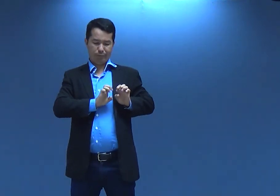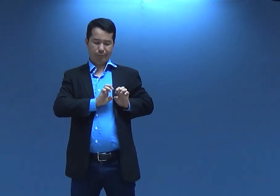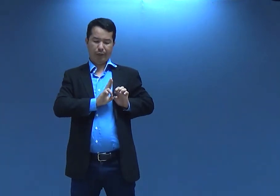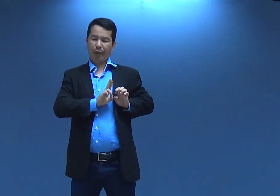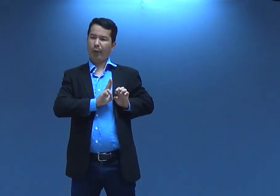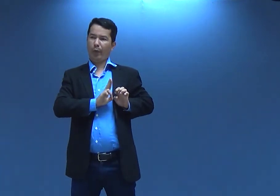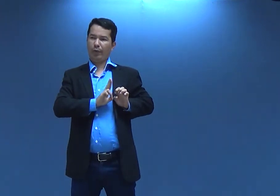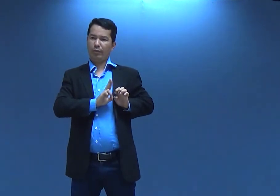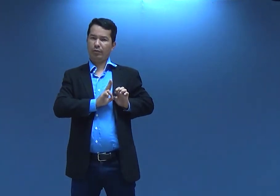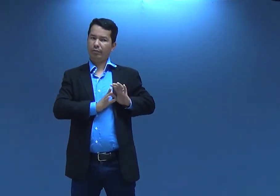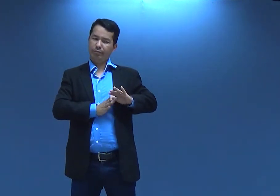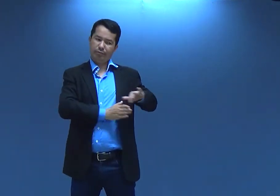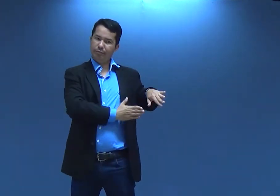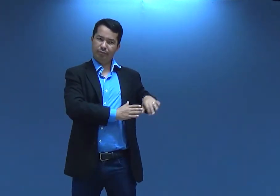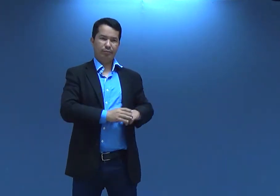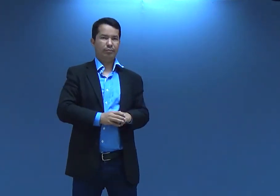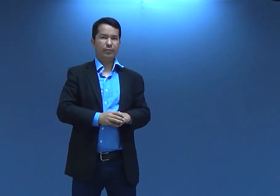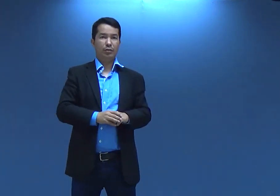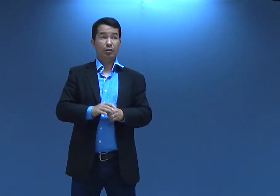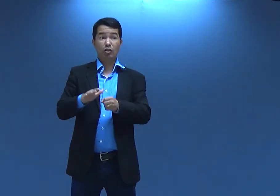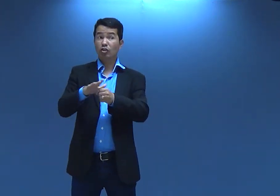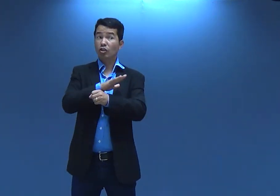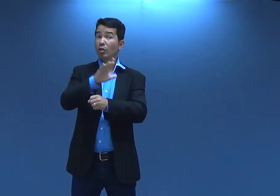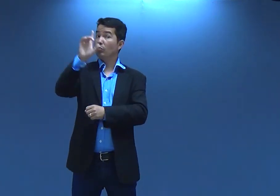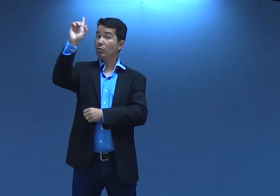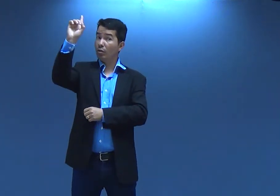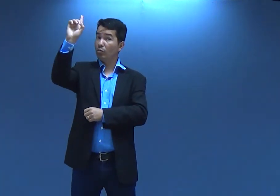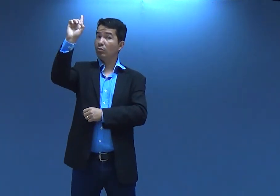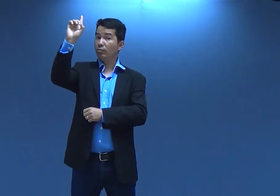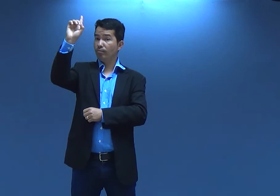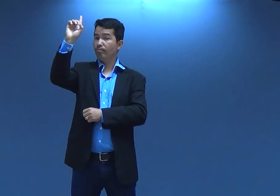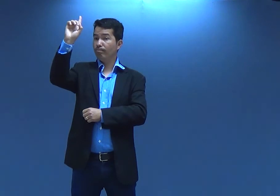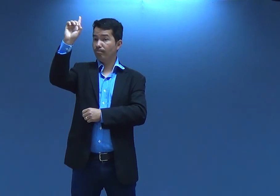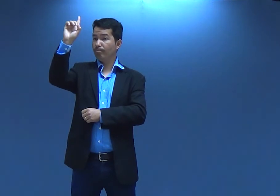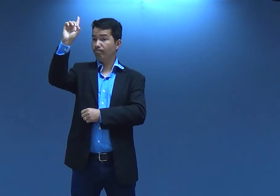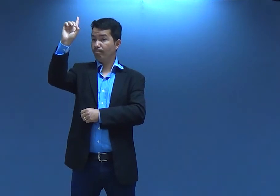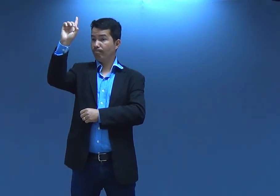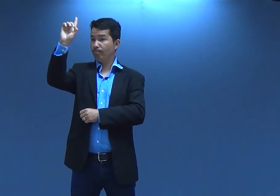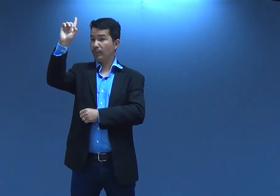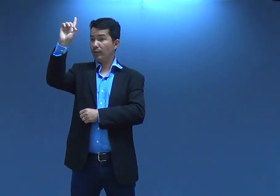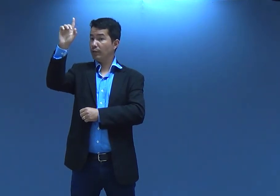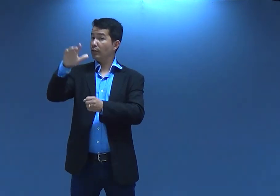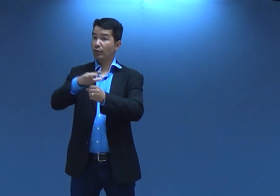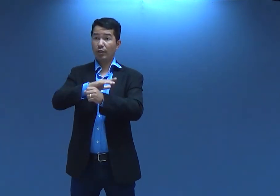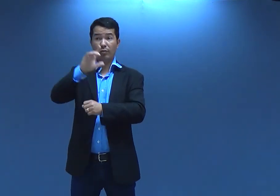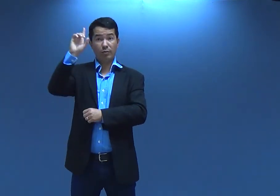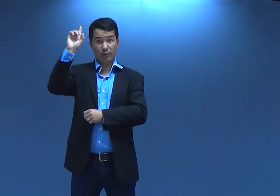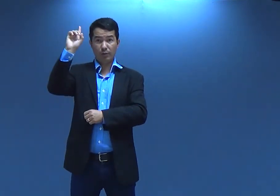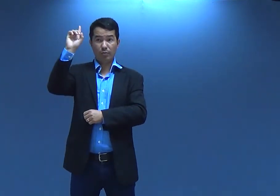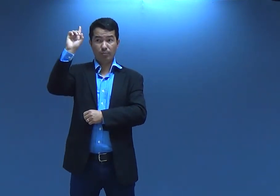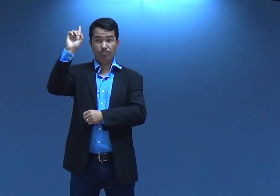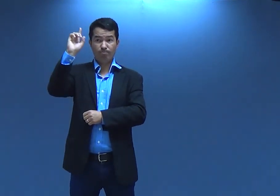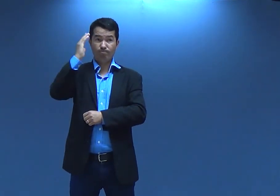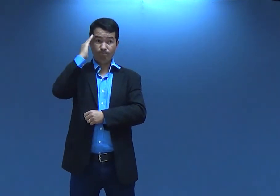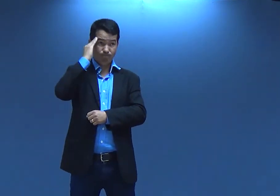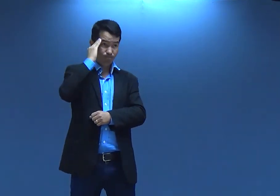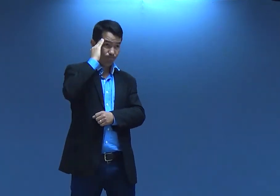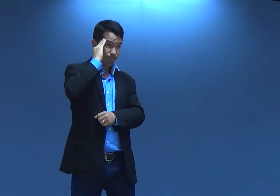hum hum você vai ter que deixar de lado você tem que ser cheio de Deus cheio de Deus vocês